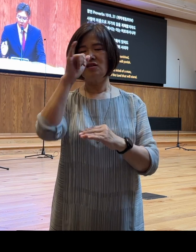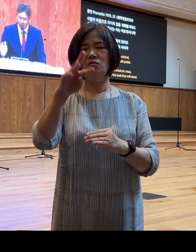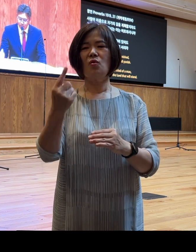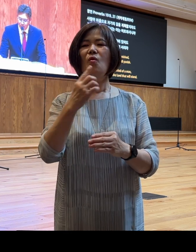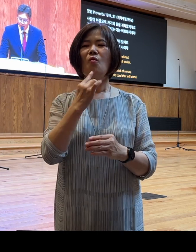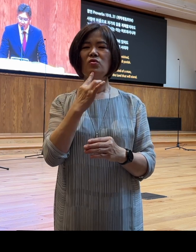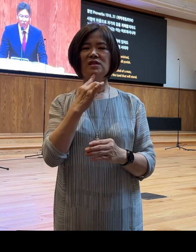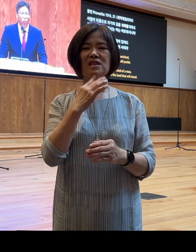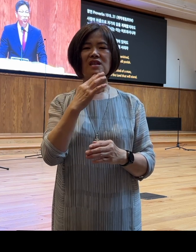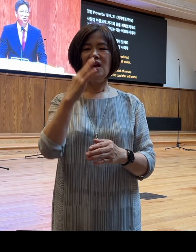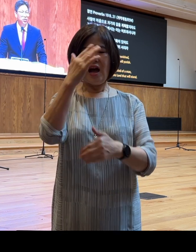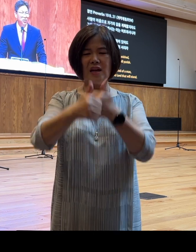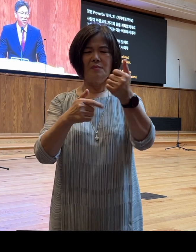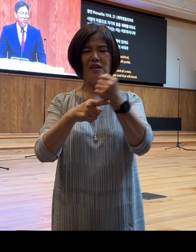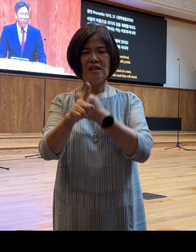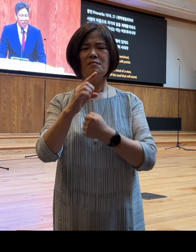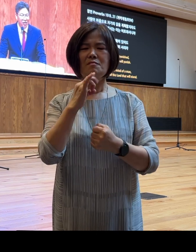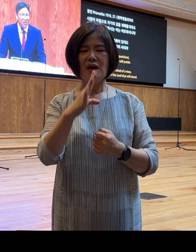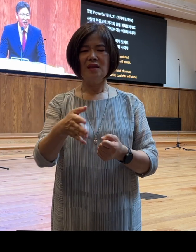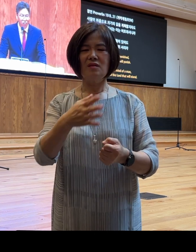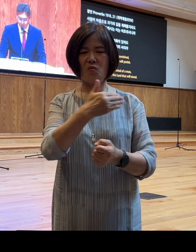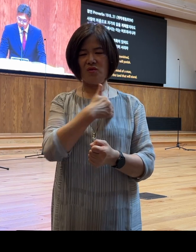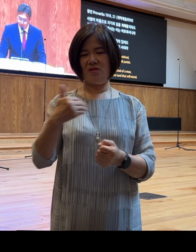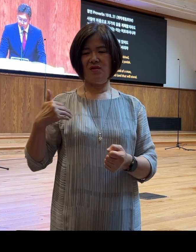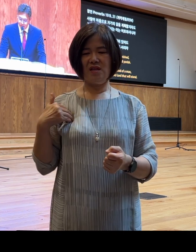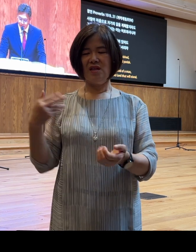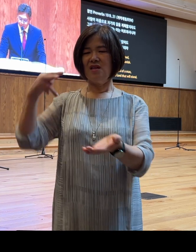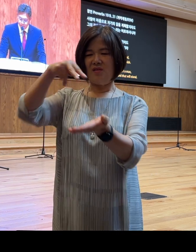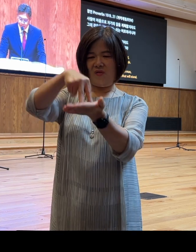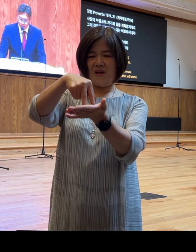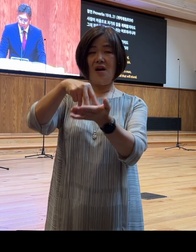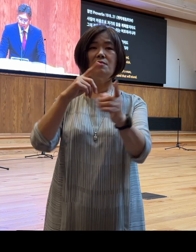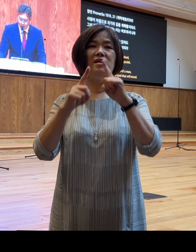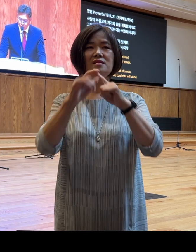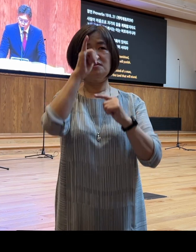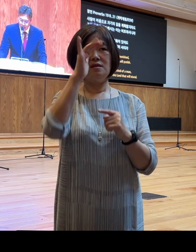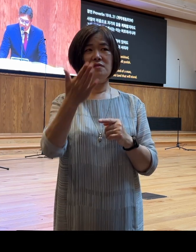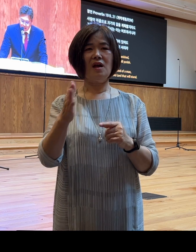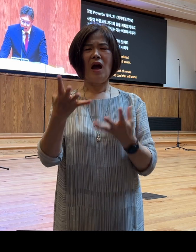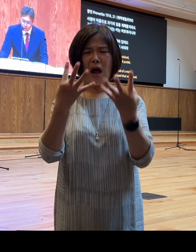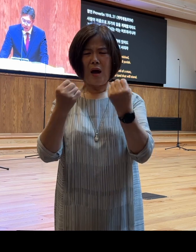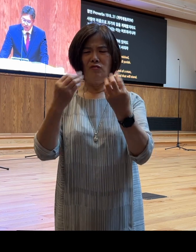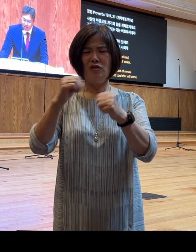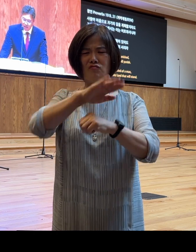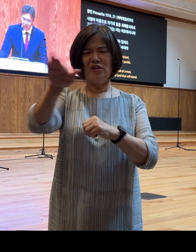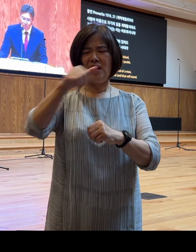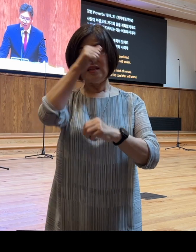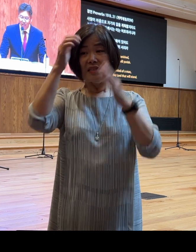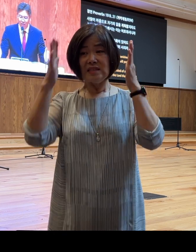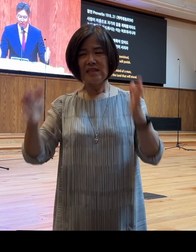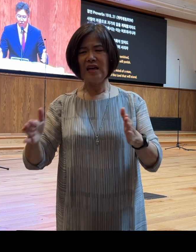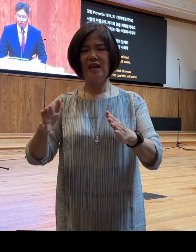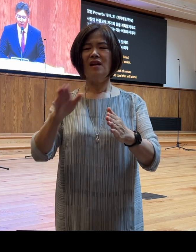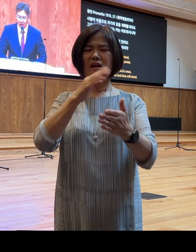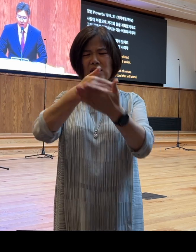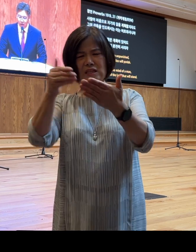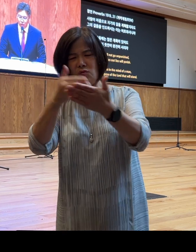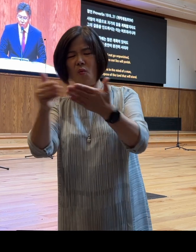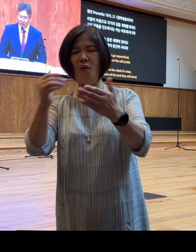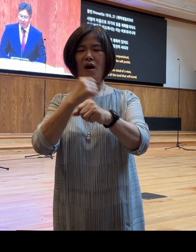뜻만이 온전히 서리라 라고 말씀합니다 아무리 우리가 우리의 인생의 청사진을 그리고 성공의 길을 가기